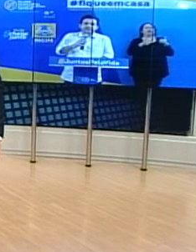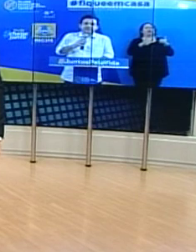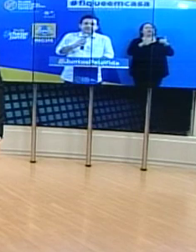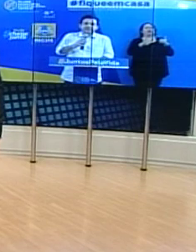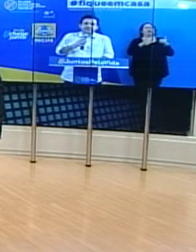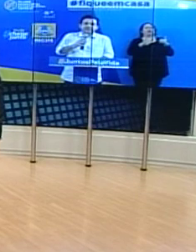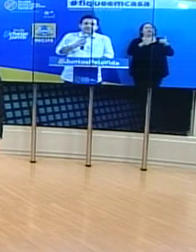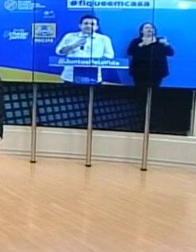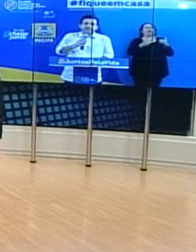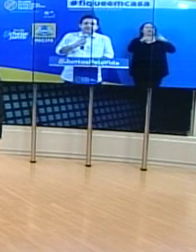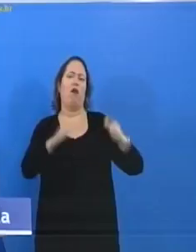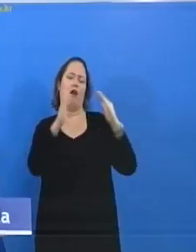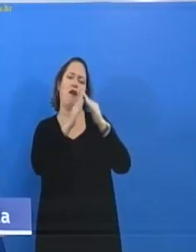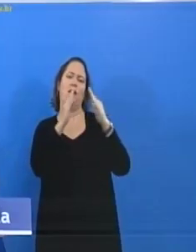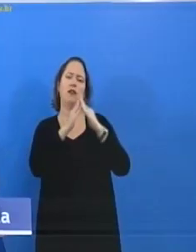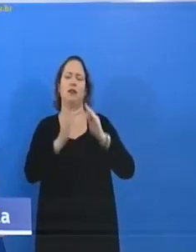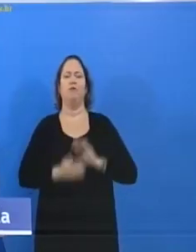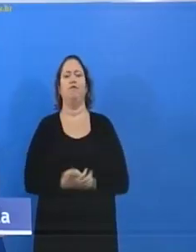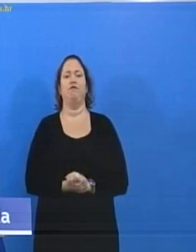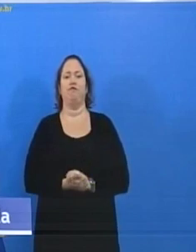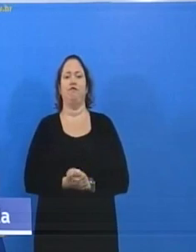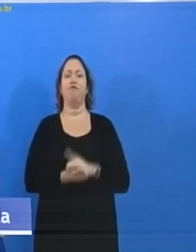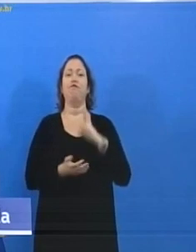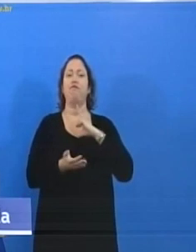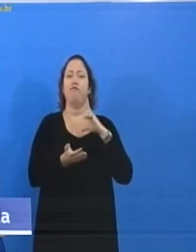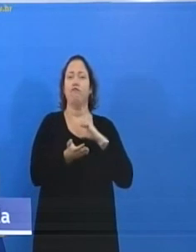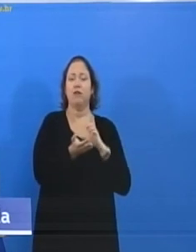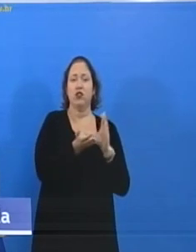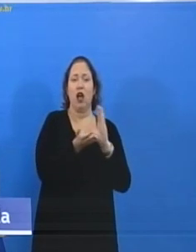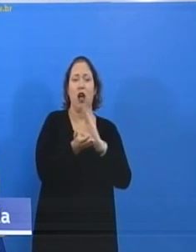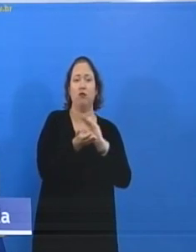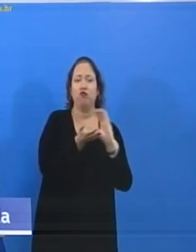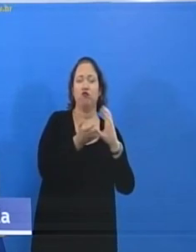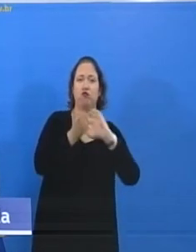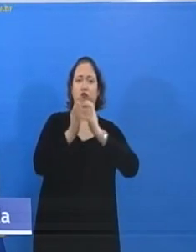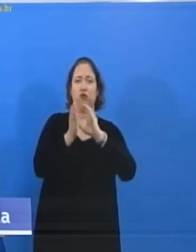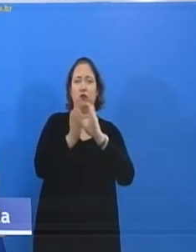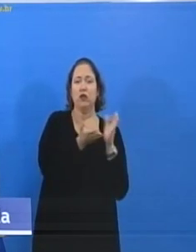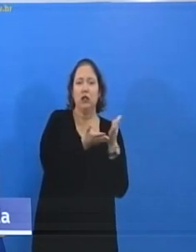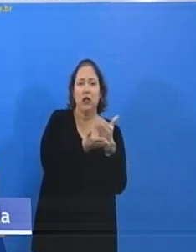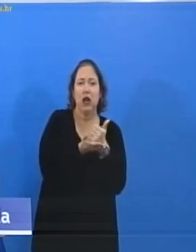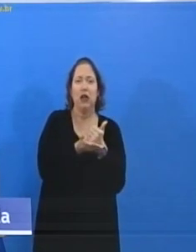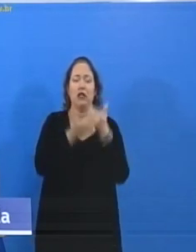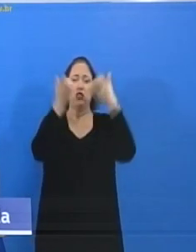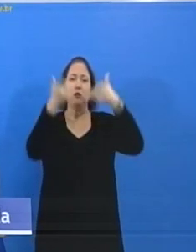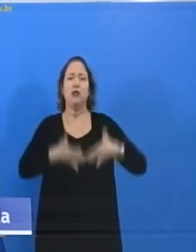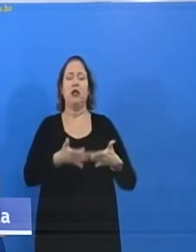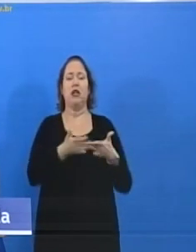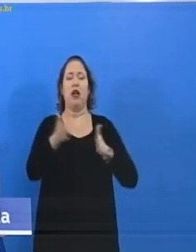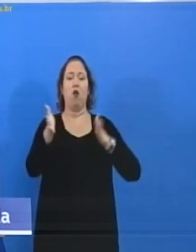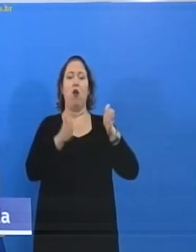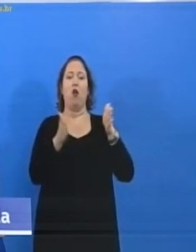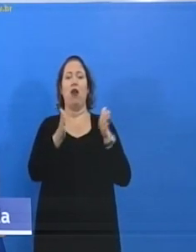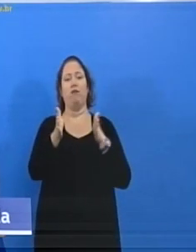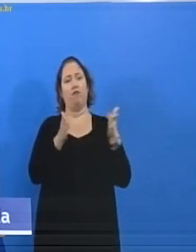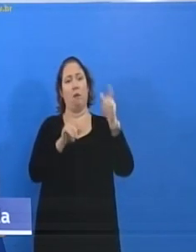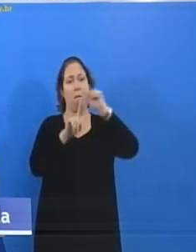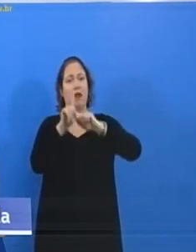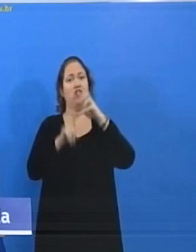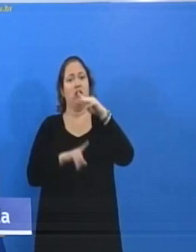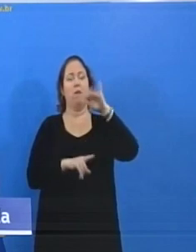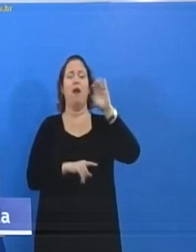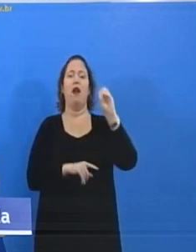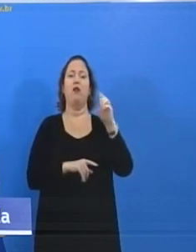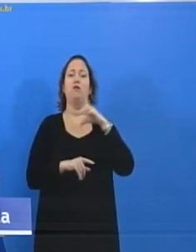mais rígida. Os dados científicos apontam que, nessa segunda quinzena de maio, há a